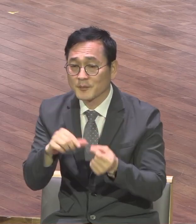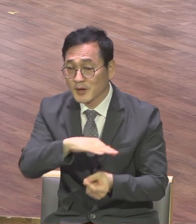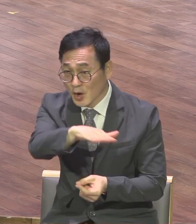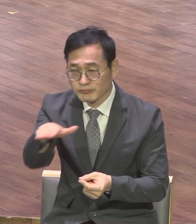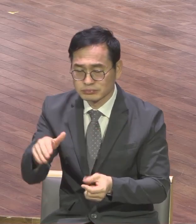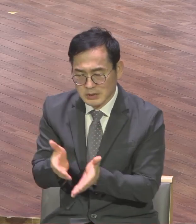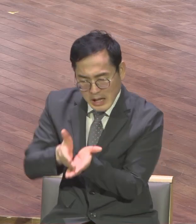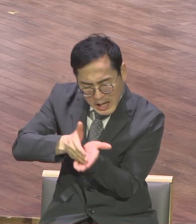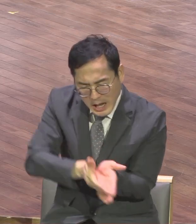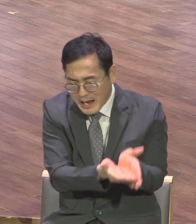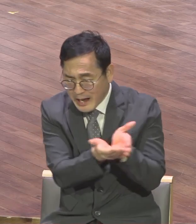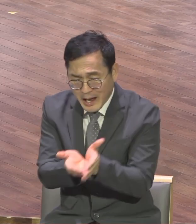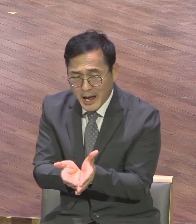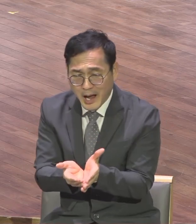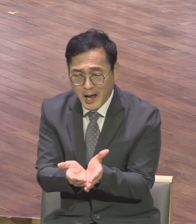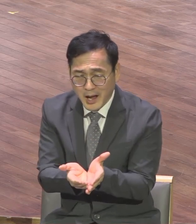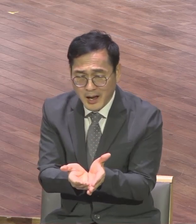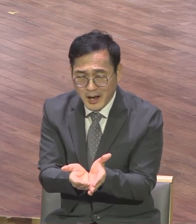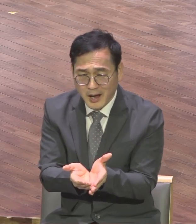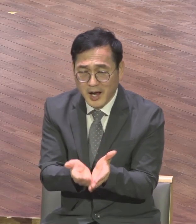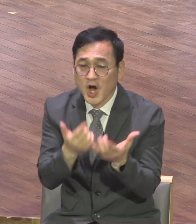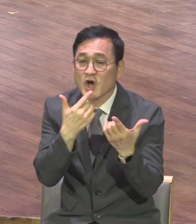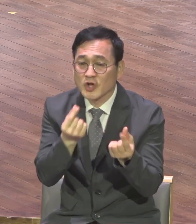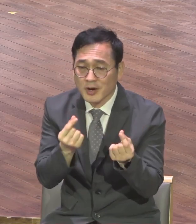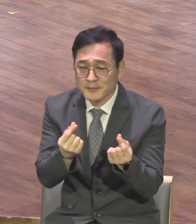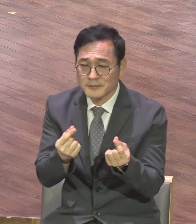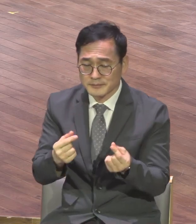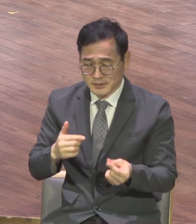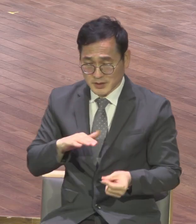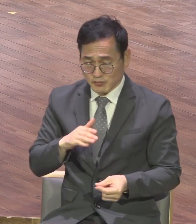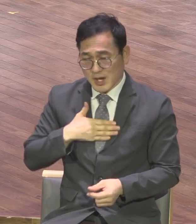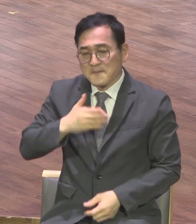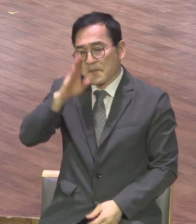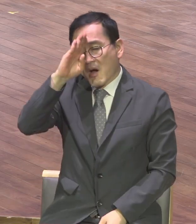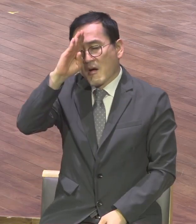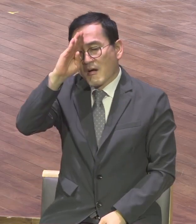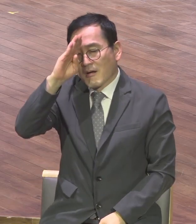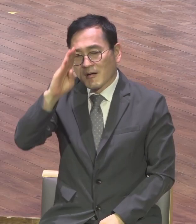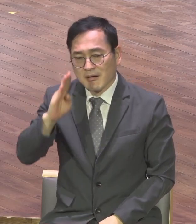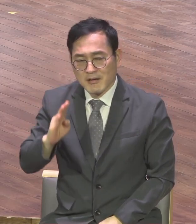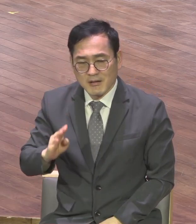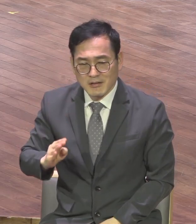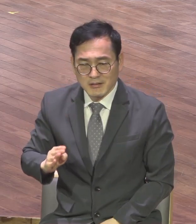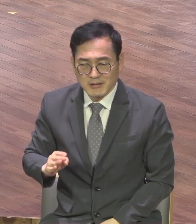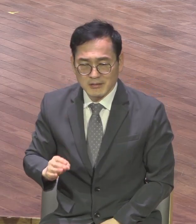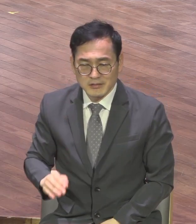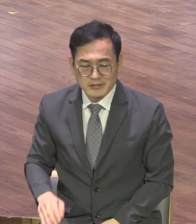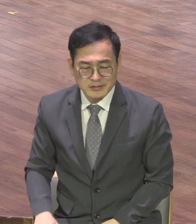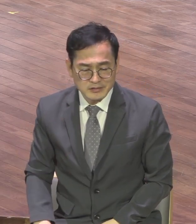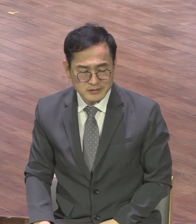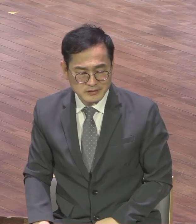풍랑이 몰아칩니다 질병이라는 유라굴로 광풍이 꽉 흘러 갑자기 암판정을 해버립니다 아미요